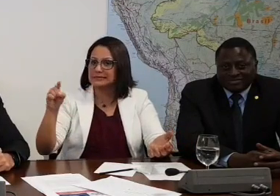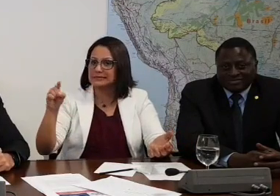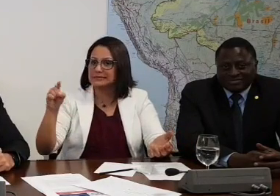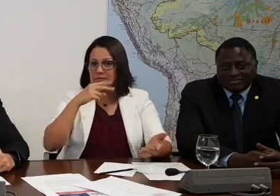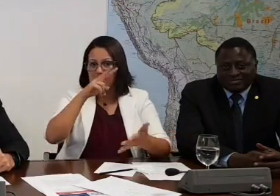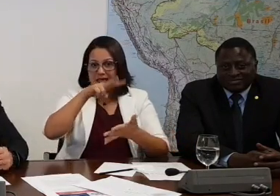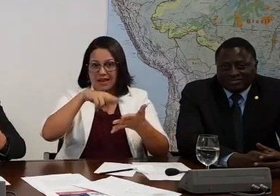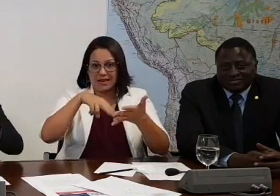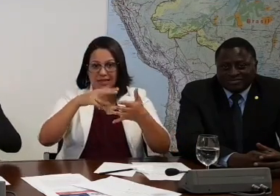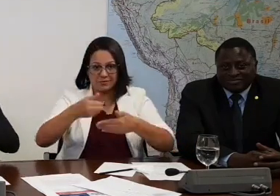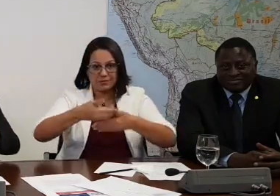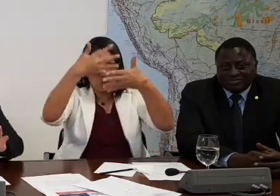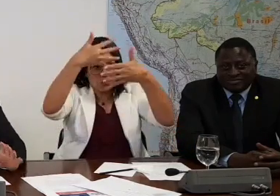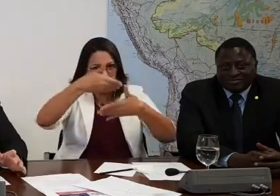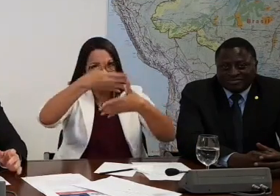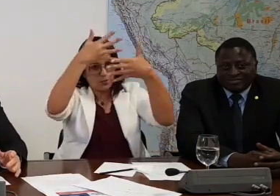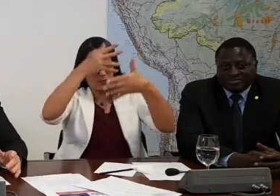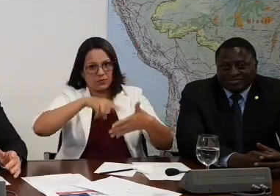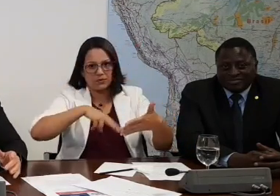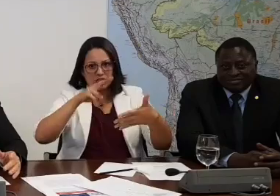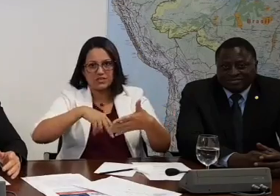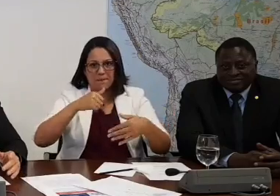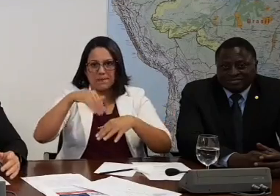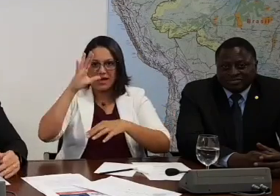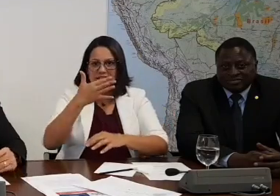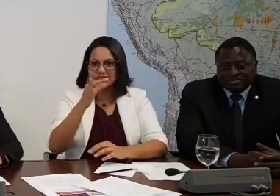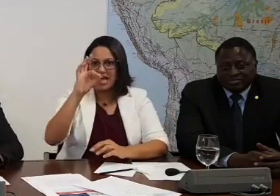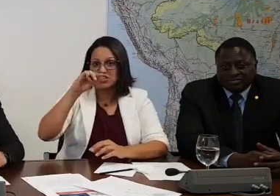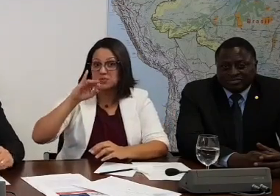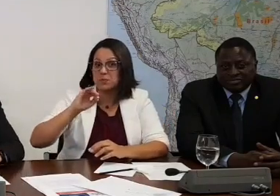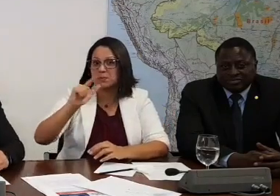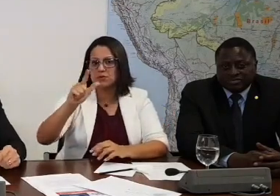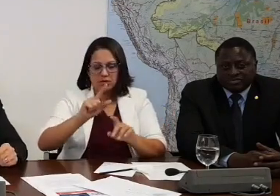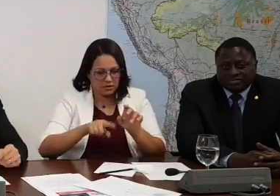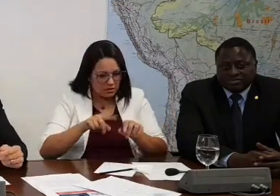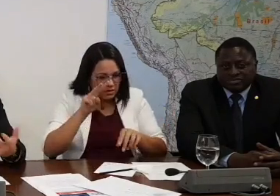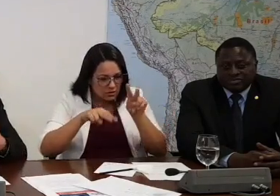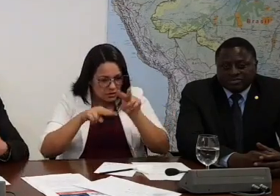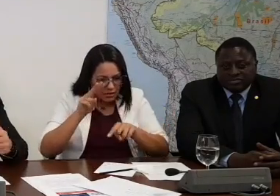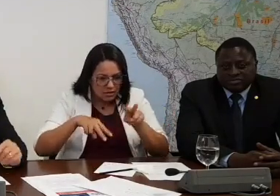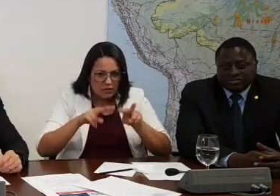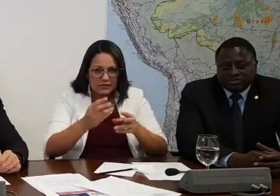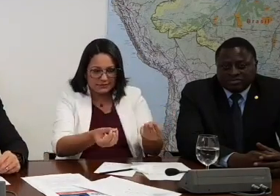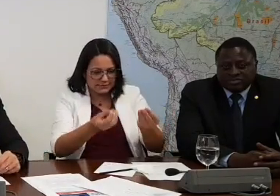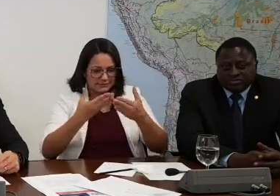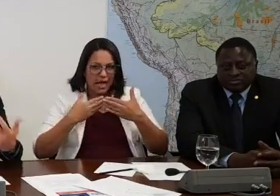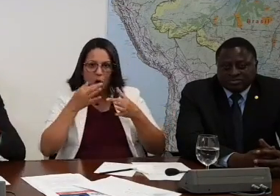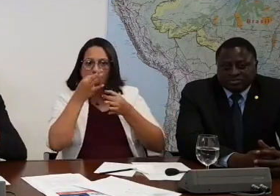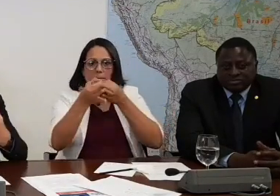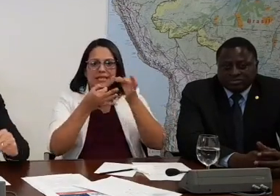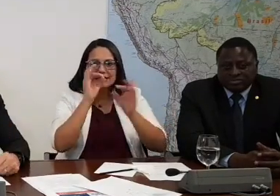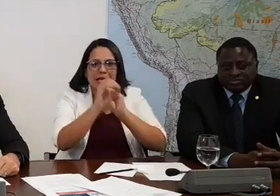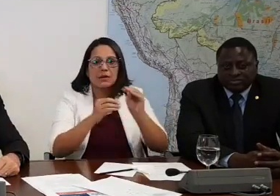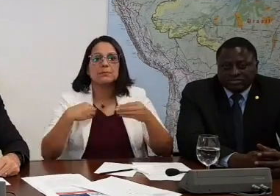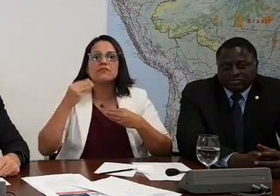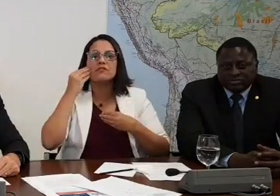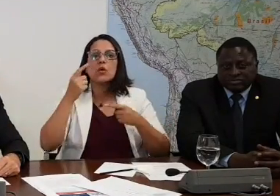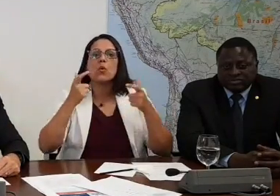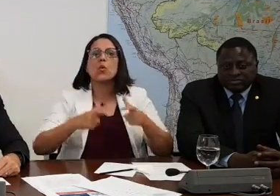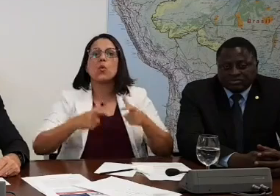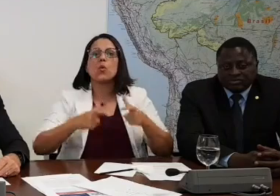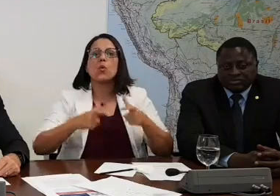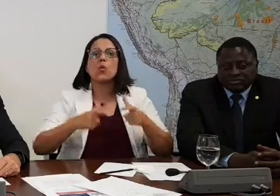uma lida nos comentários, ultrapassa 10 mil comentários, geralmente, ele pega os mais importantes ali, traz para a gente para ver onde eu errei,